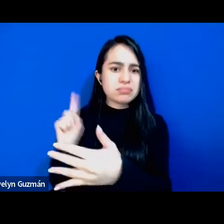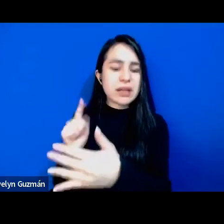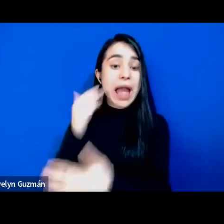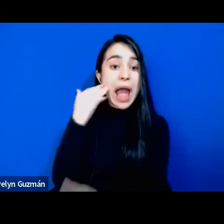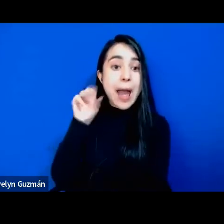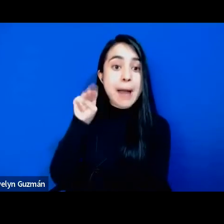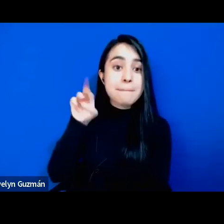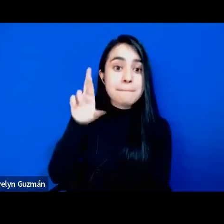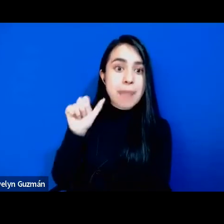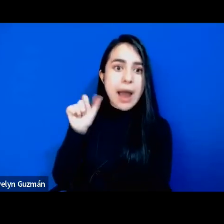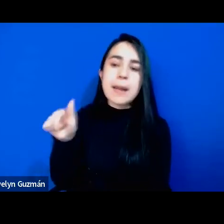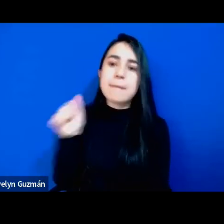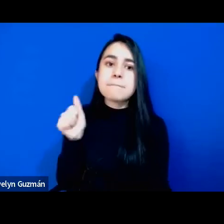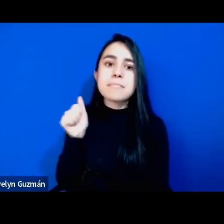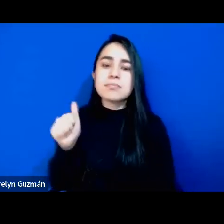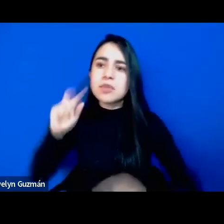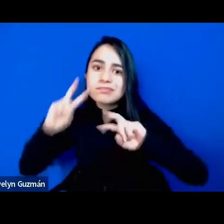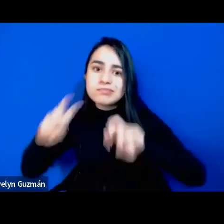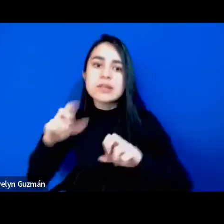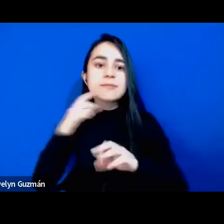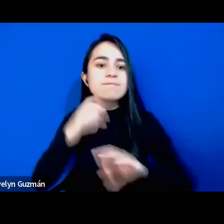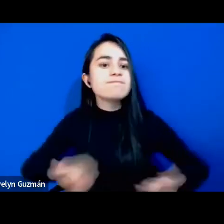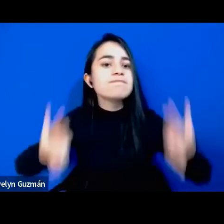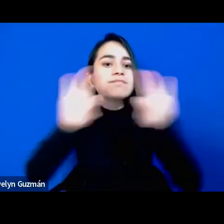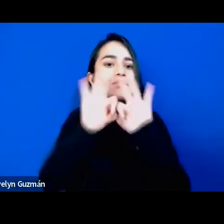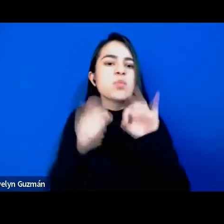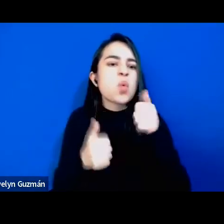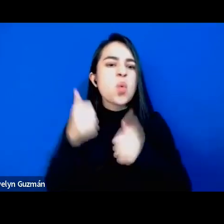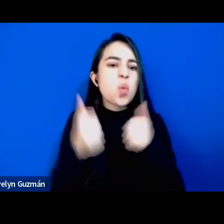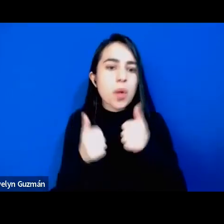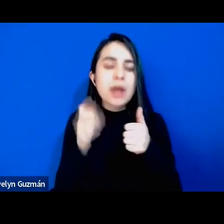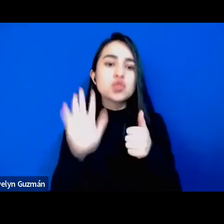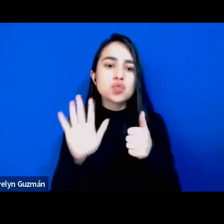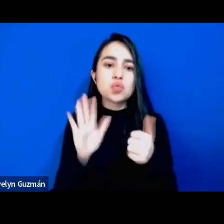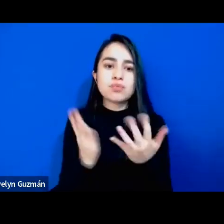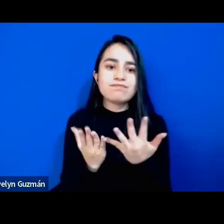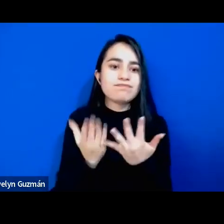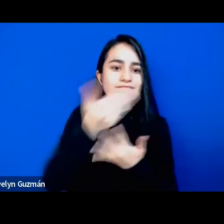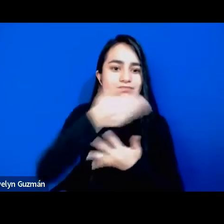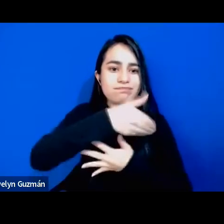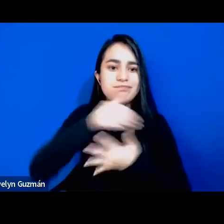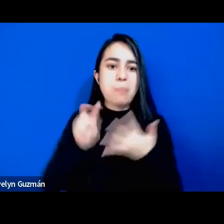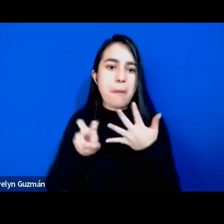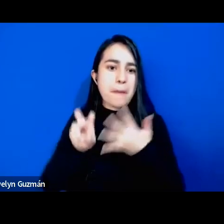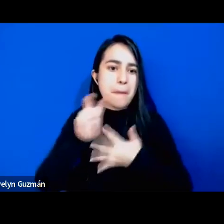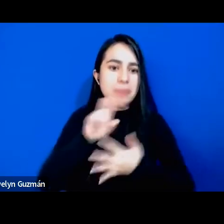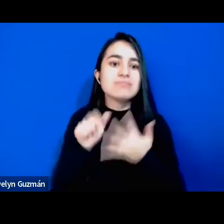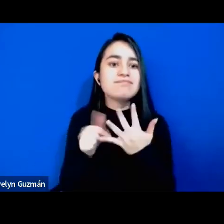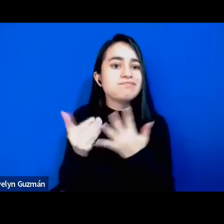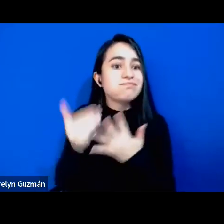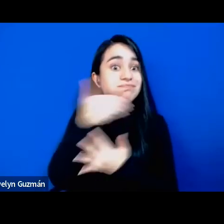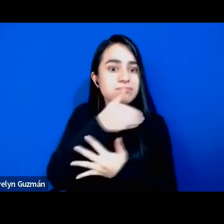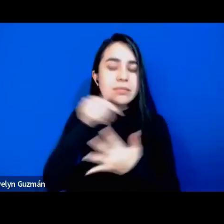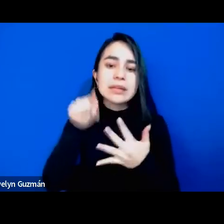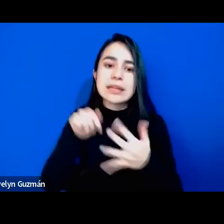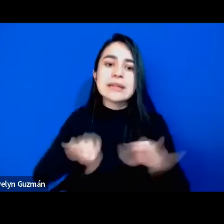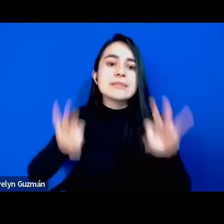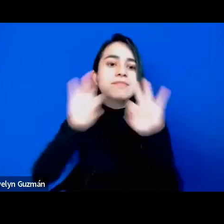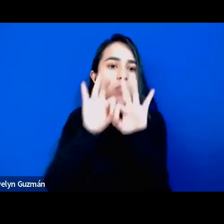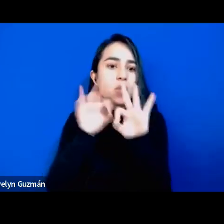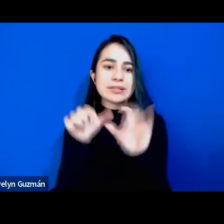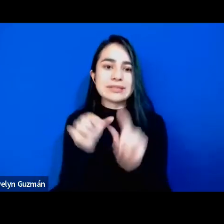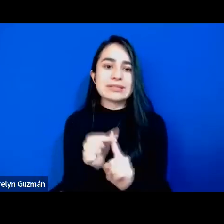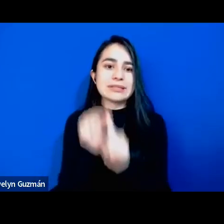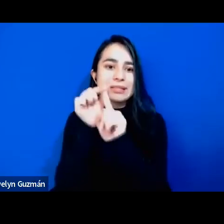e insistido en la vitalidad y urgencia de la interseccionalidad que es algo que cruza de una manera